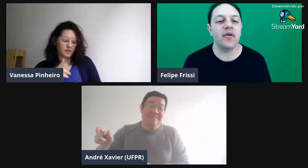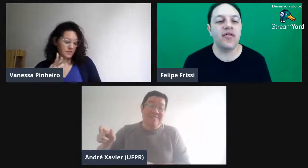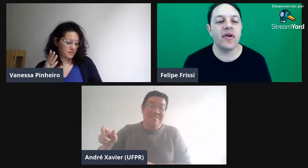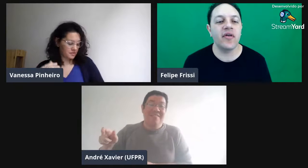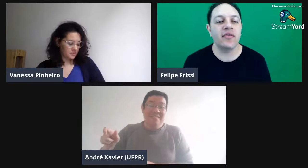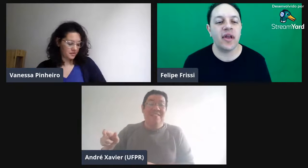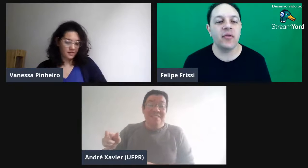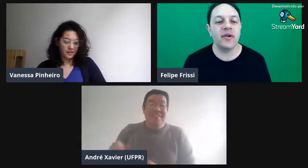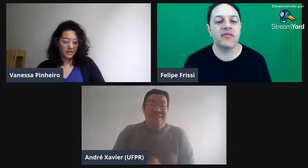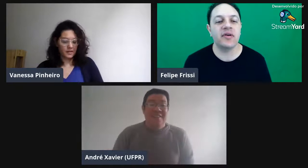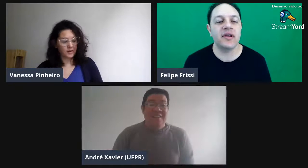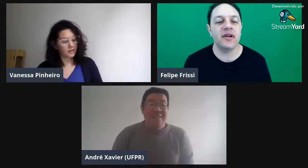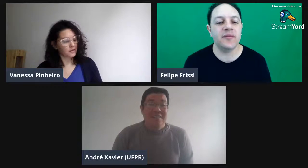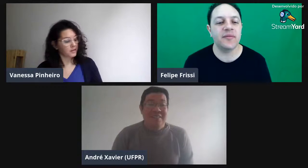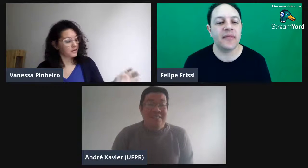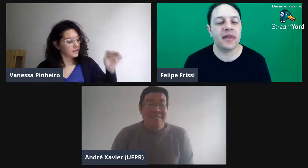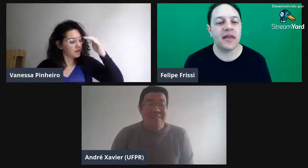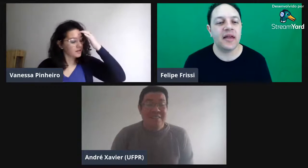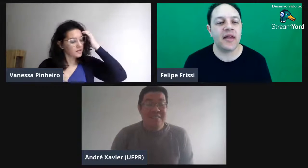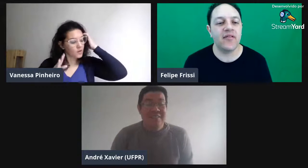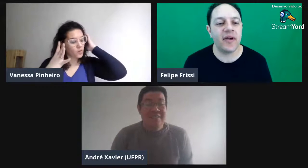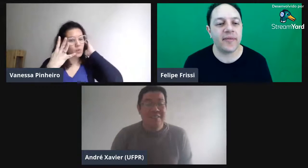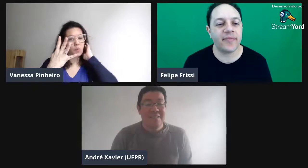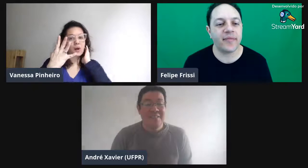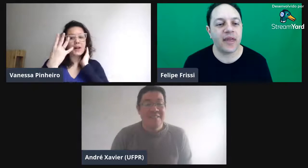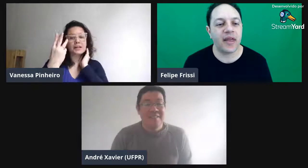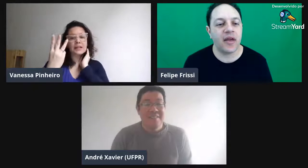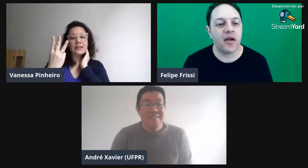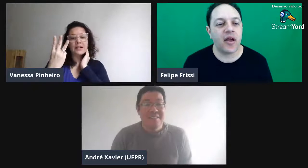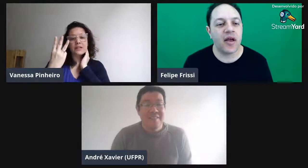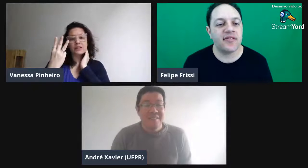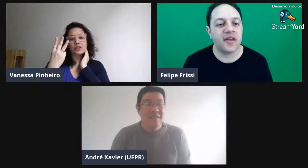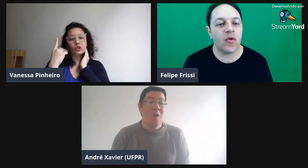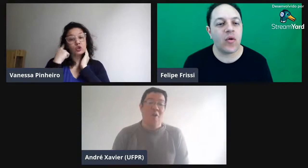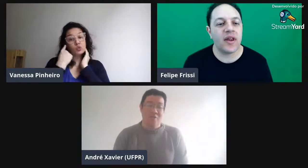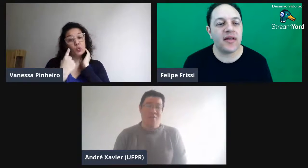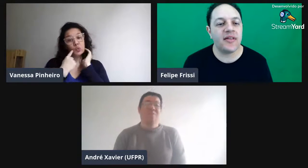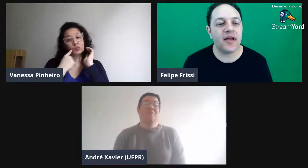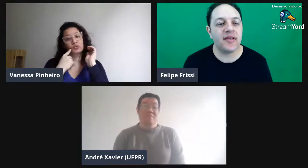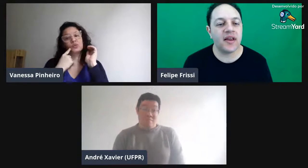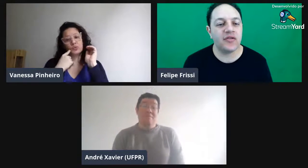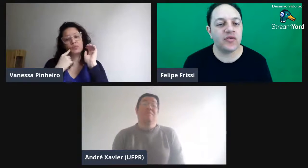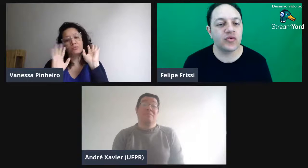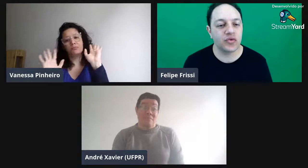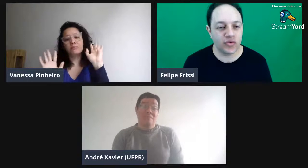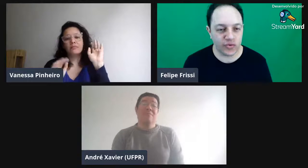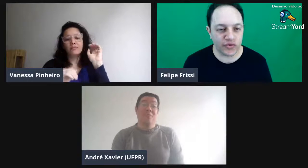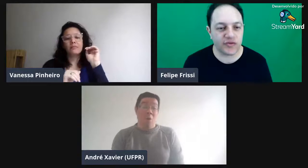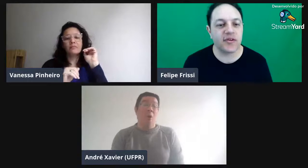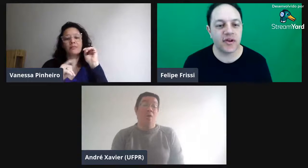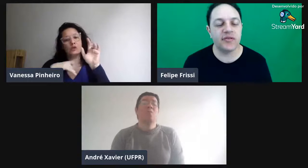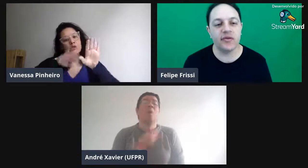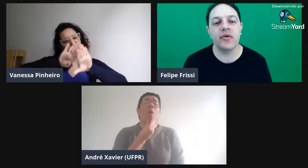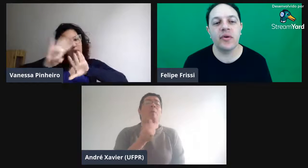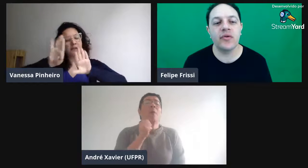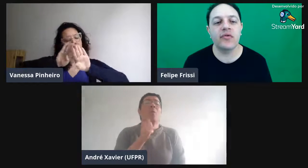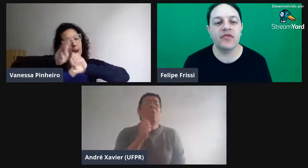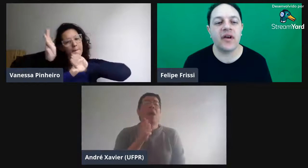tenho isso aqui. Quer ver? Seriam 43 surdos. Isso eu já